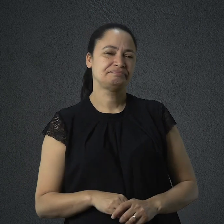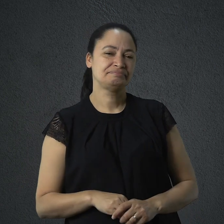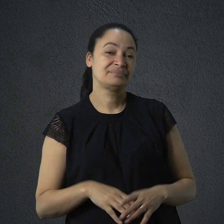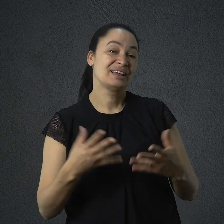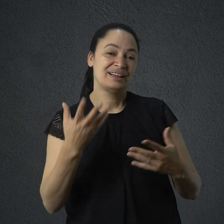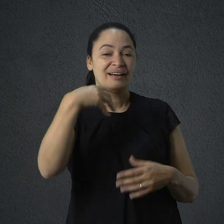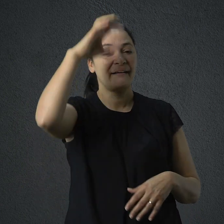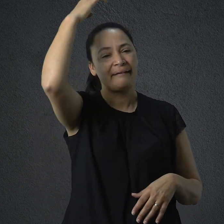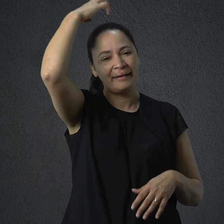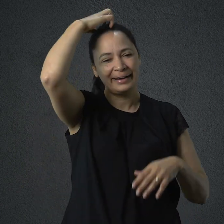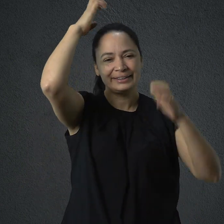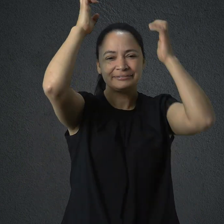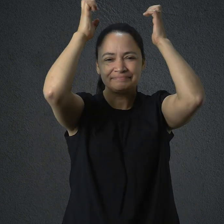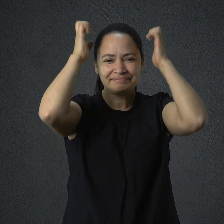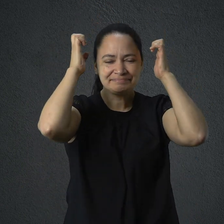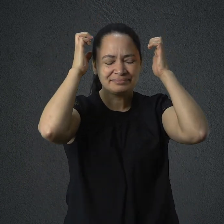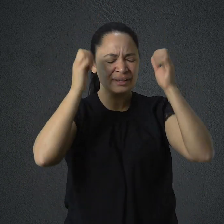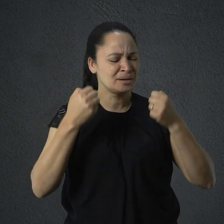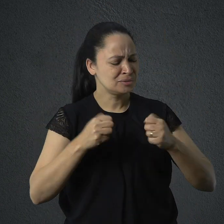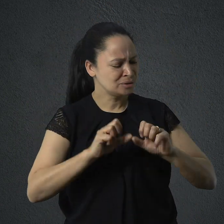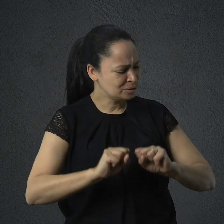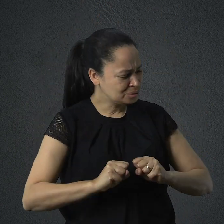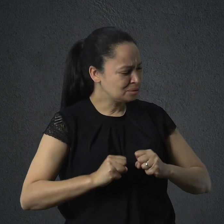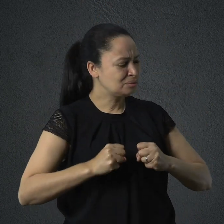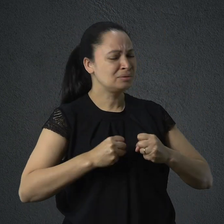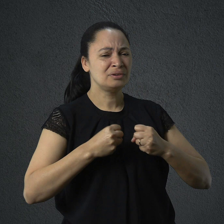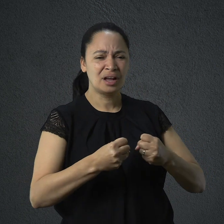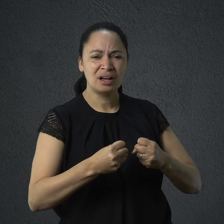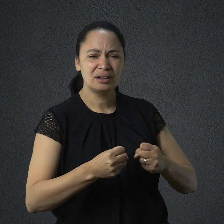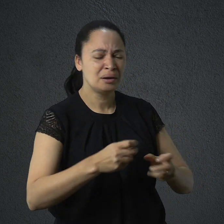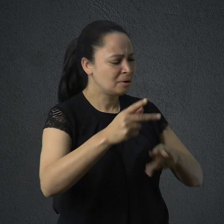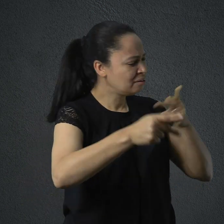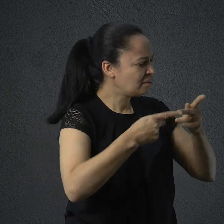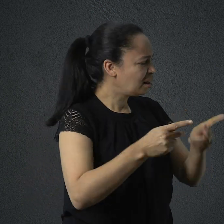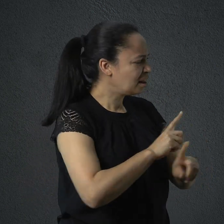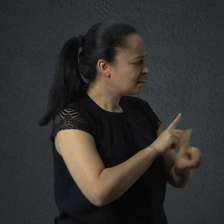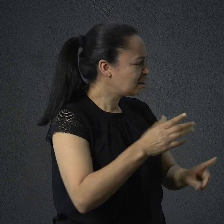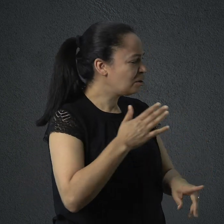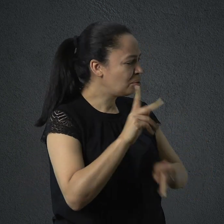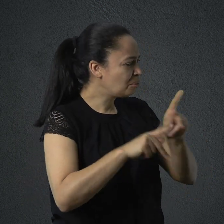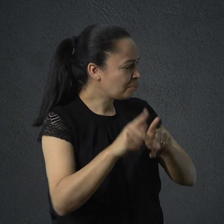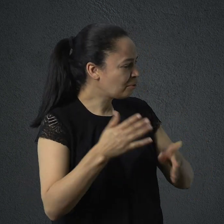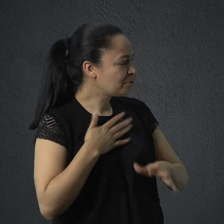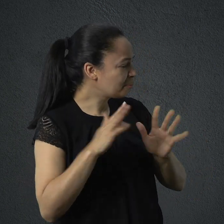rainha, Esther precisou de coragem para interceder por seu povo, e assim conseguiu salvá-lo.